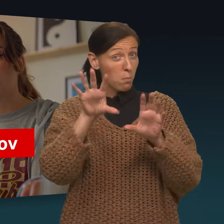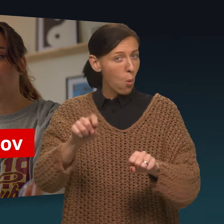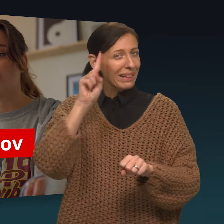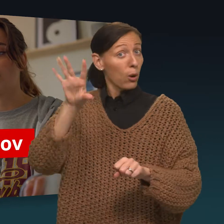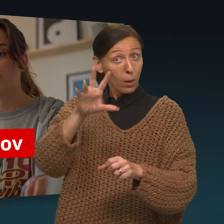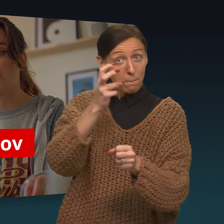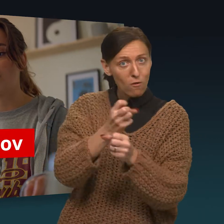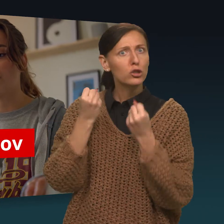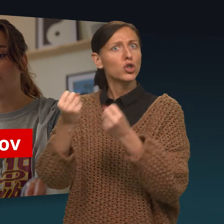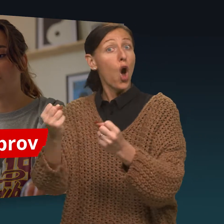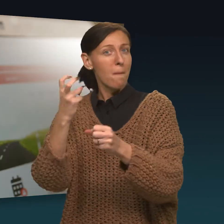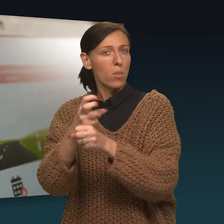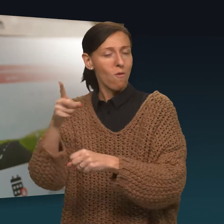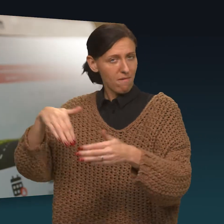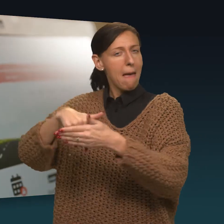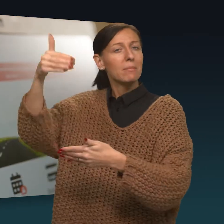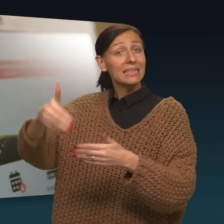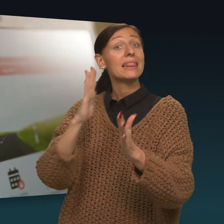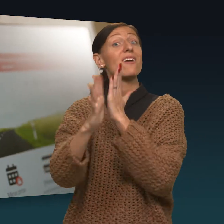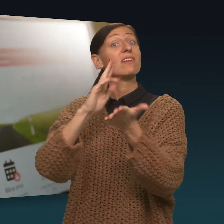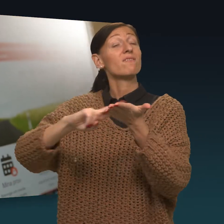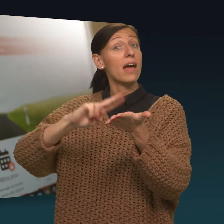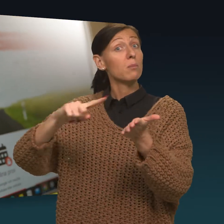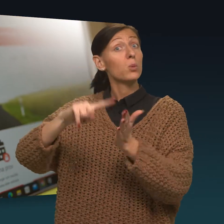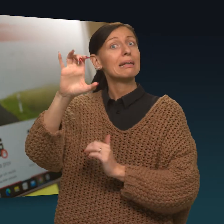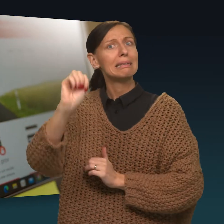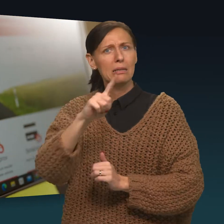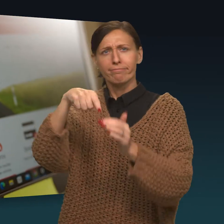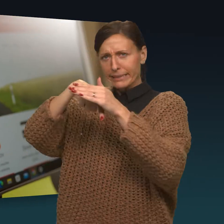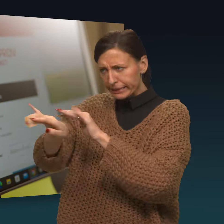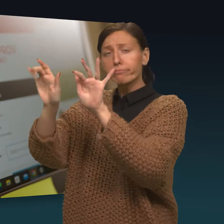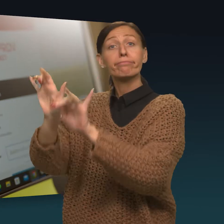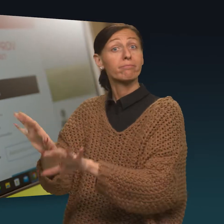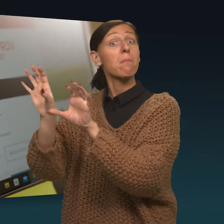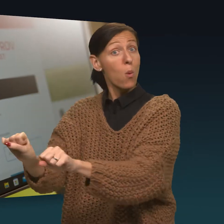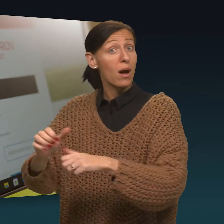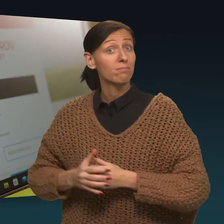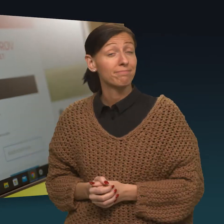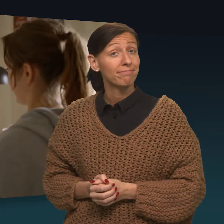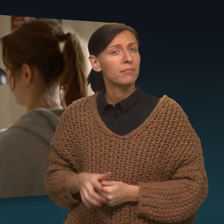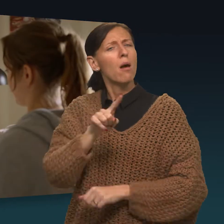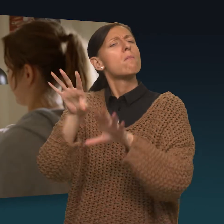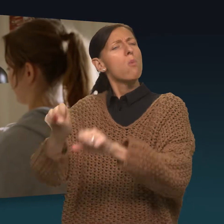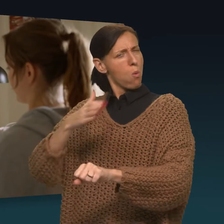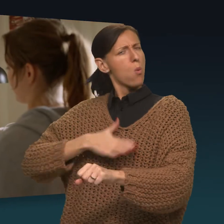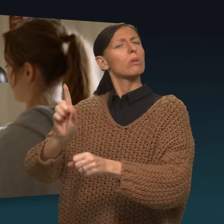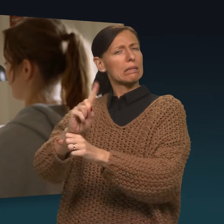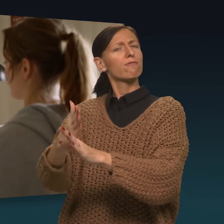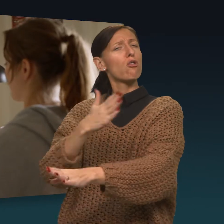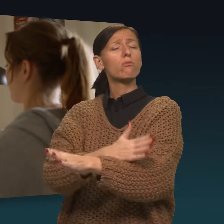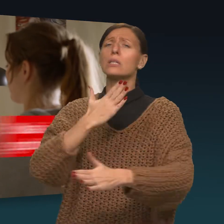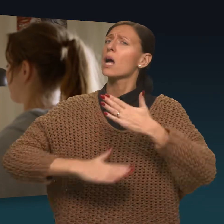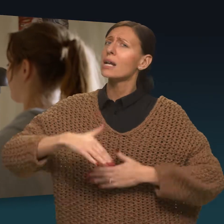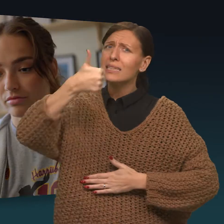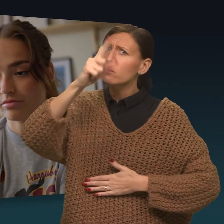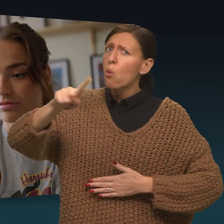Du bokar teoriprovet och körprovet på trafikverket.se genom att logga in i vår bokningstjänst. Boka i